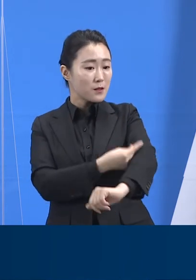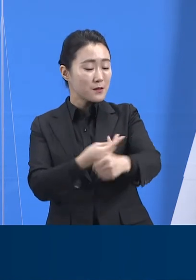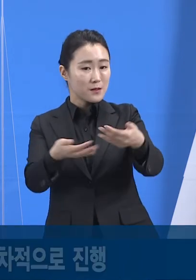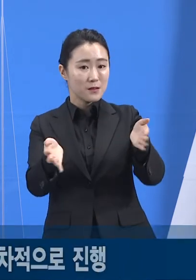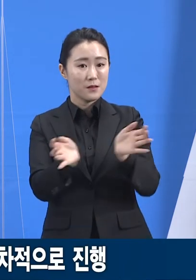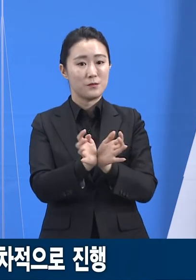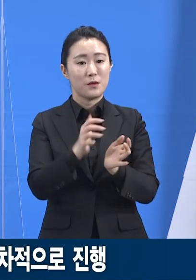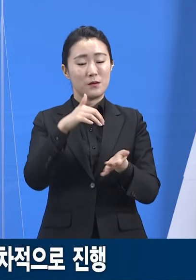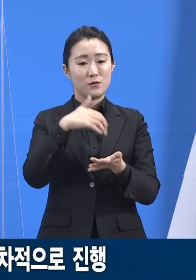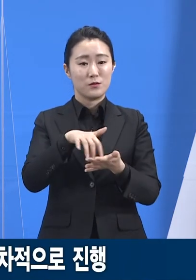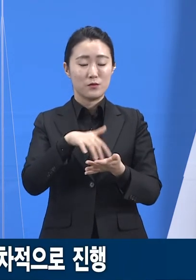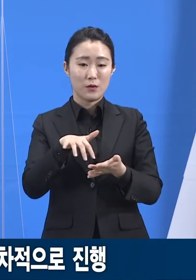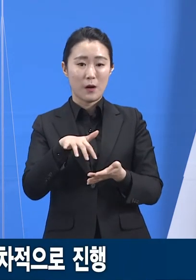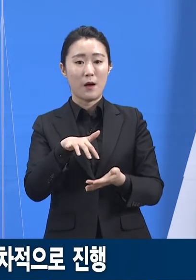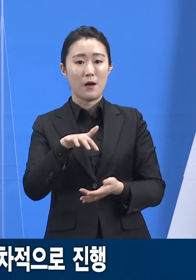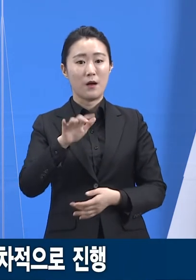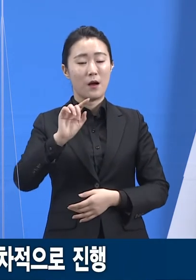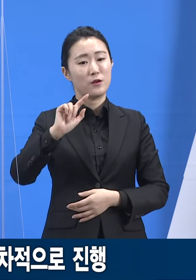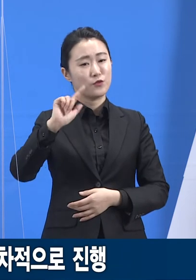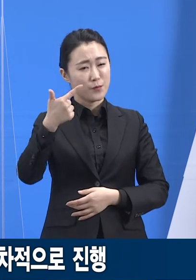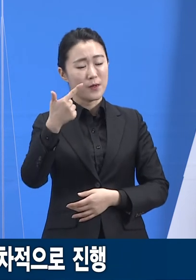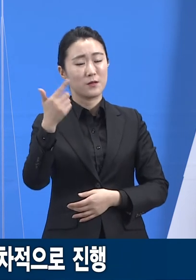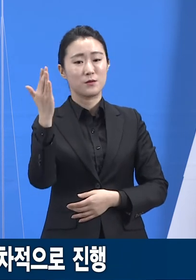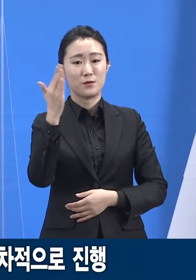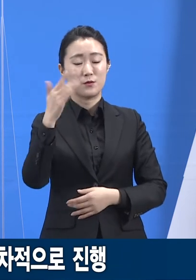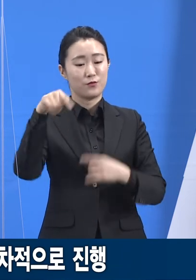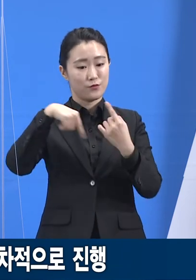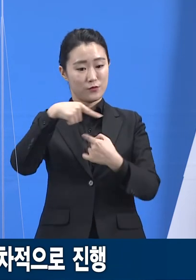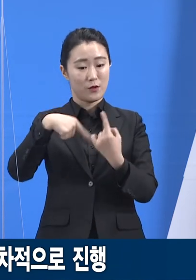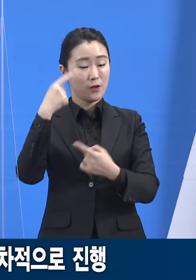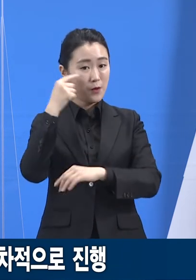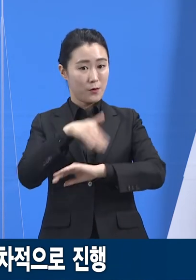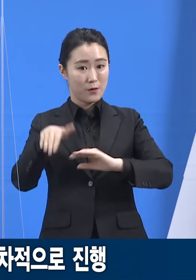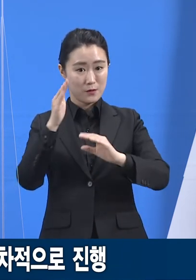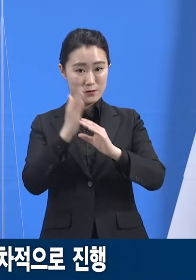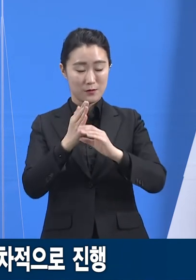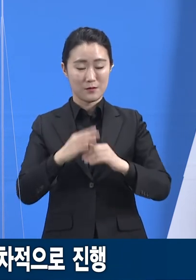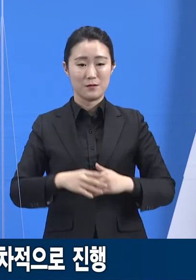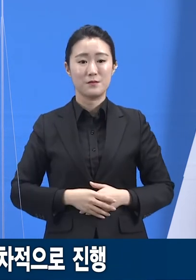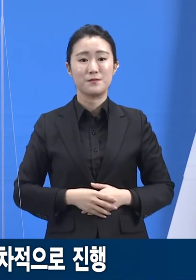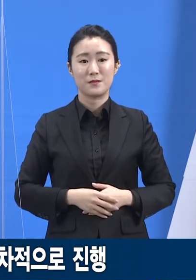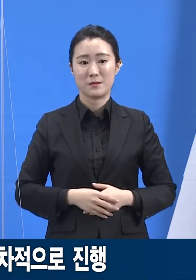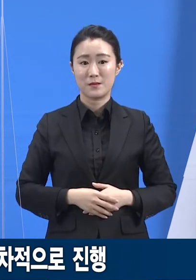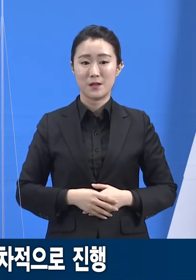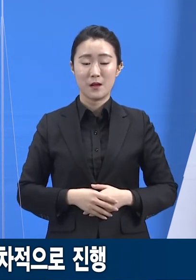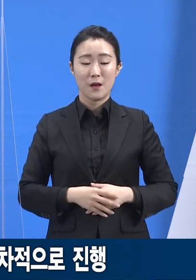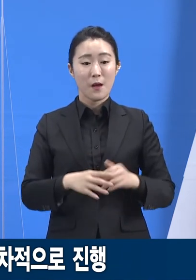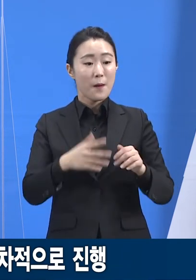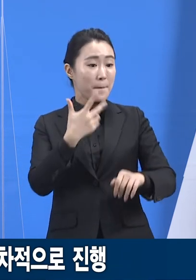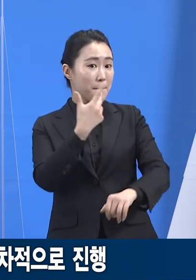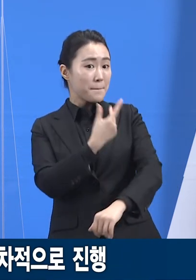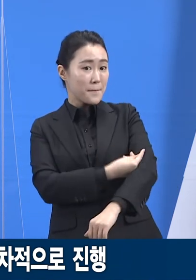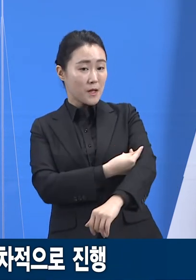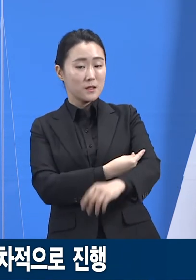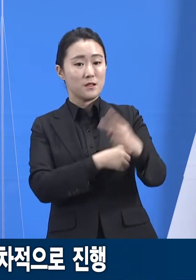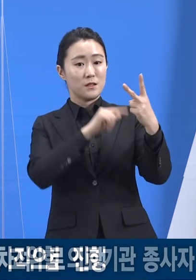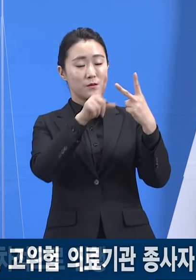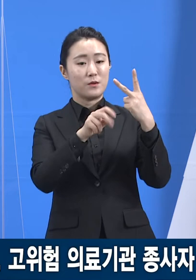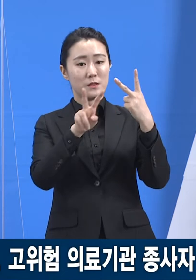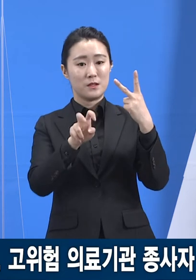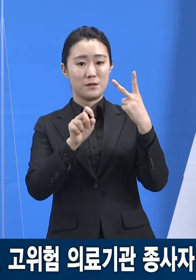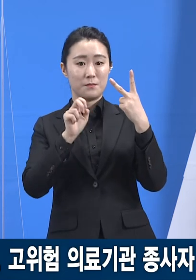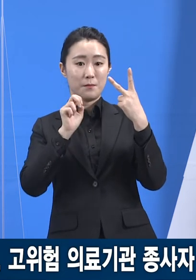이번 코로나19 백신 접종은 2월부터 12월까지 순차적으로 진행됩니다. 1분기에는